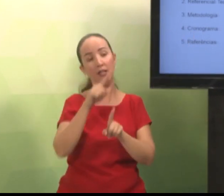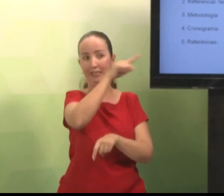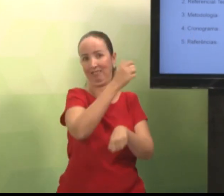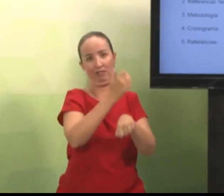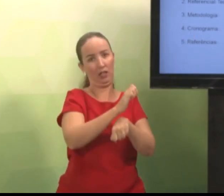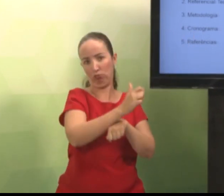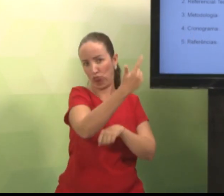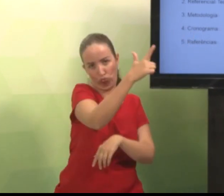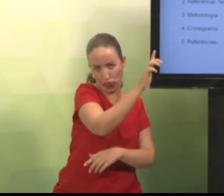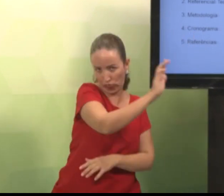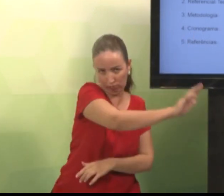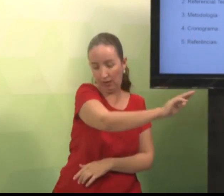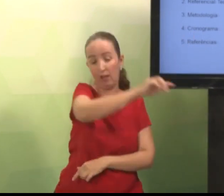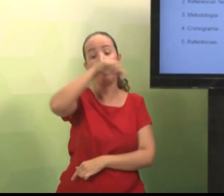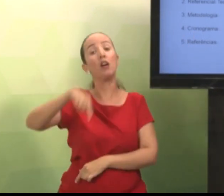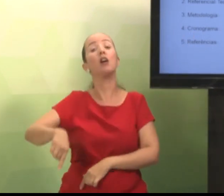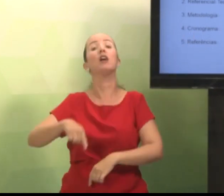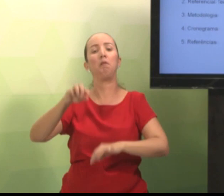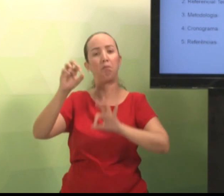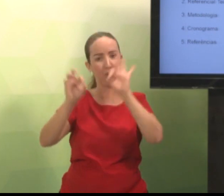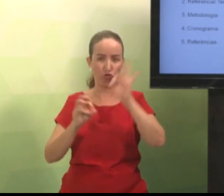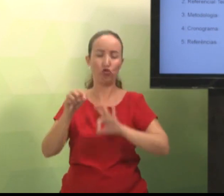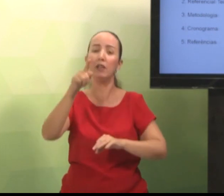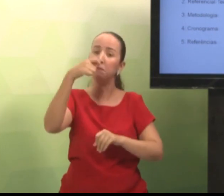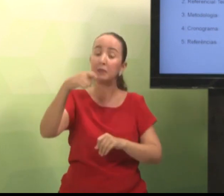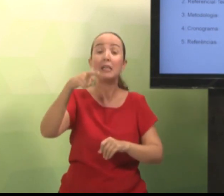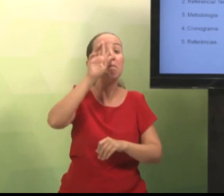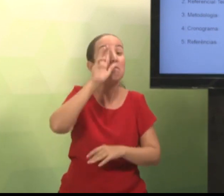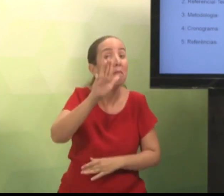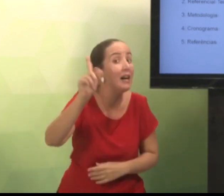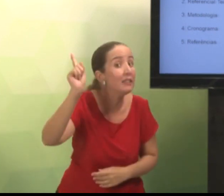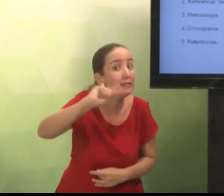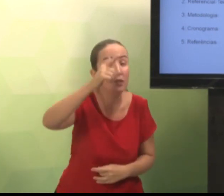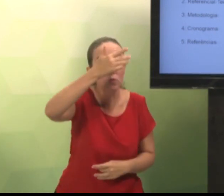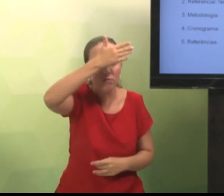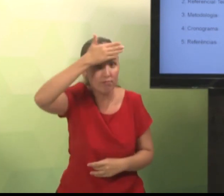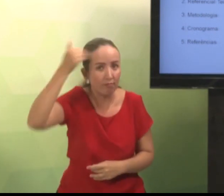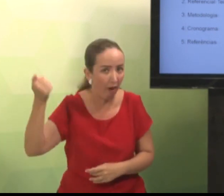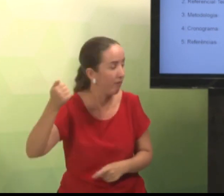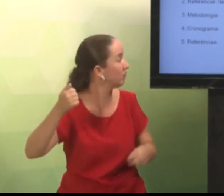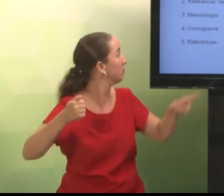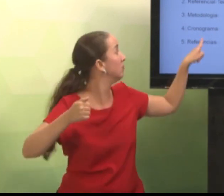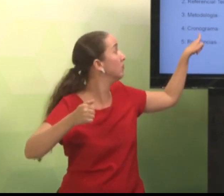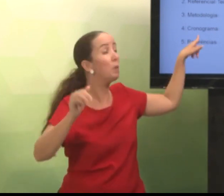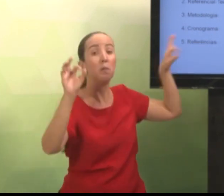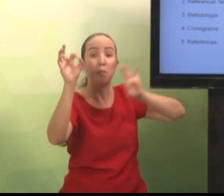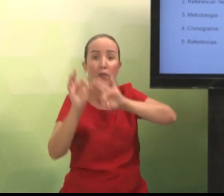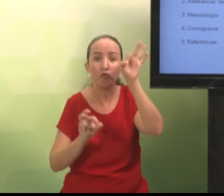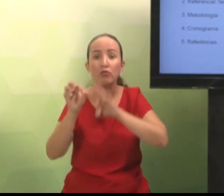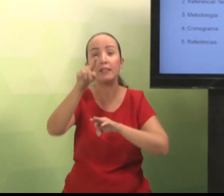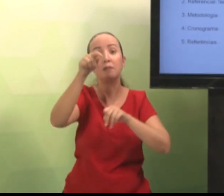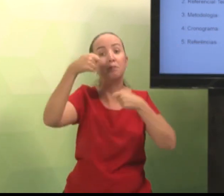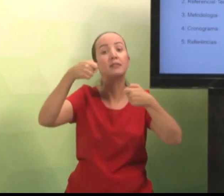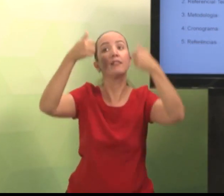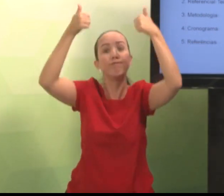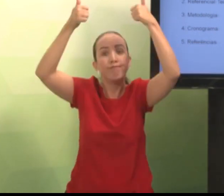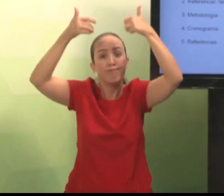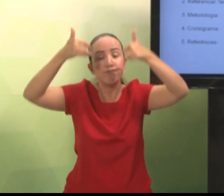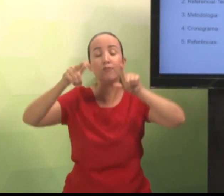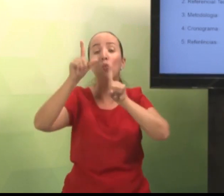temos aqui também o cronograma. Que é independente. Você vai desenvolver o cronograma do TCC. Não se esqueça de